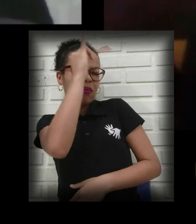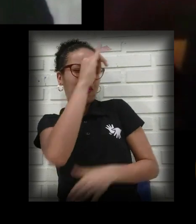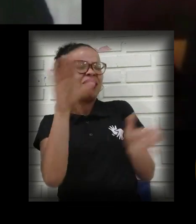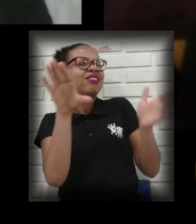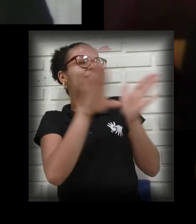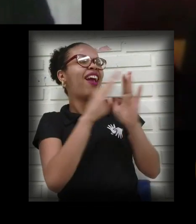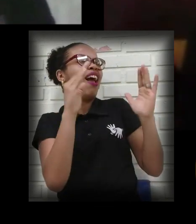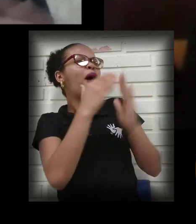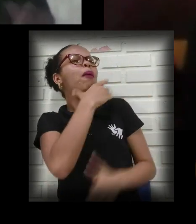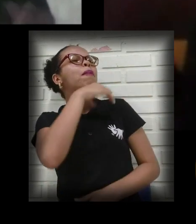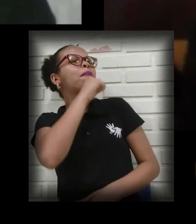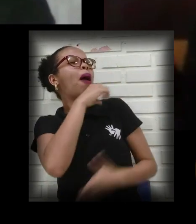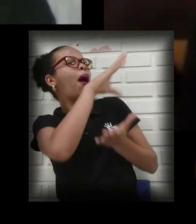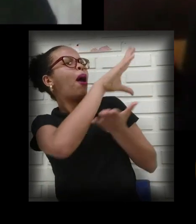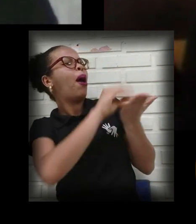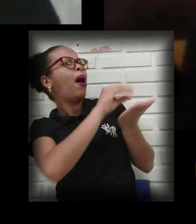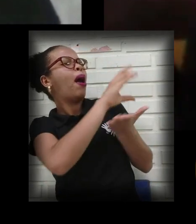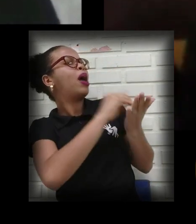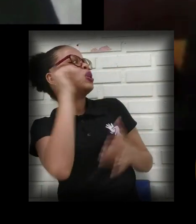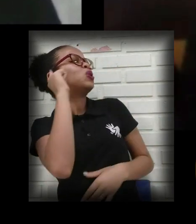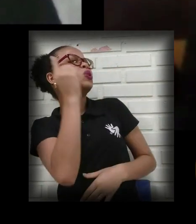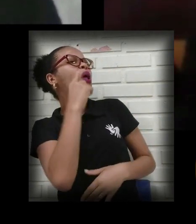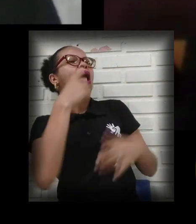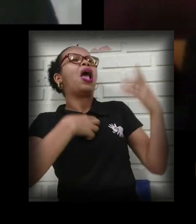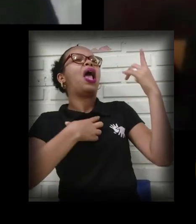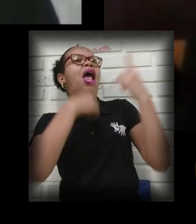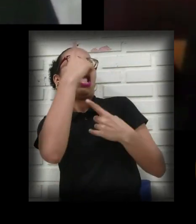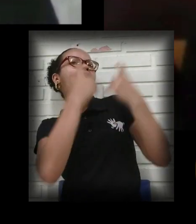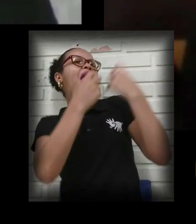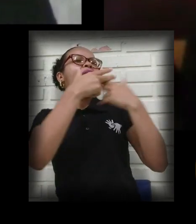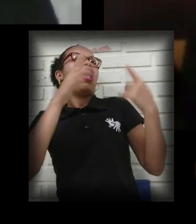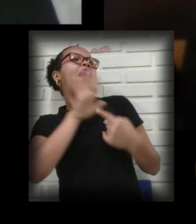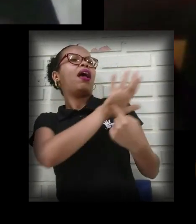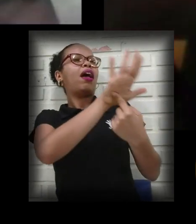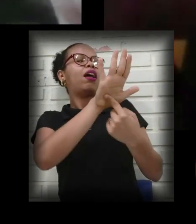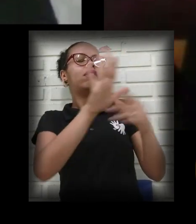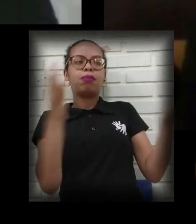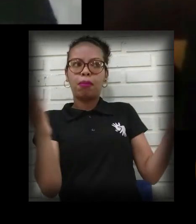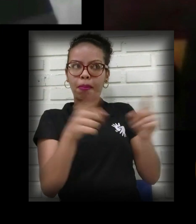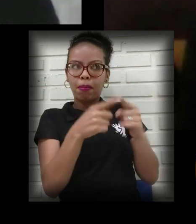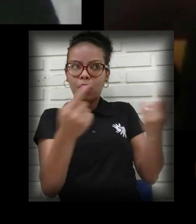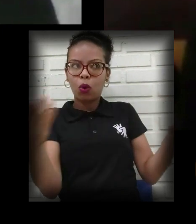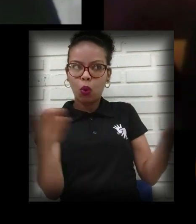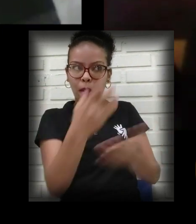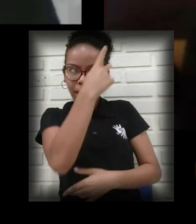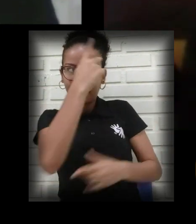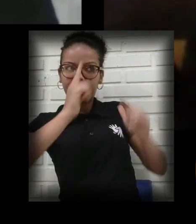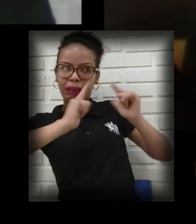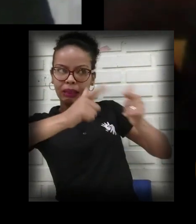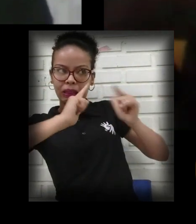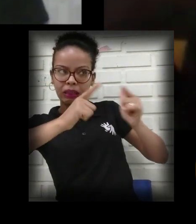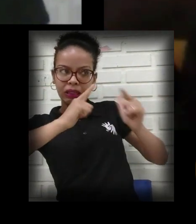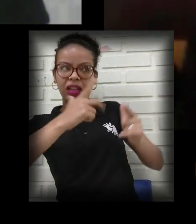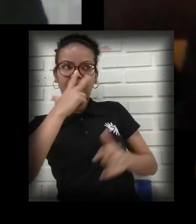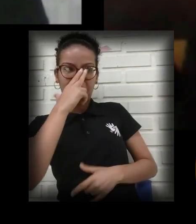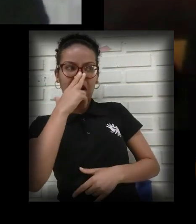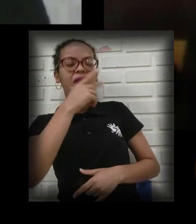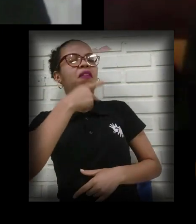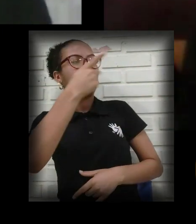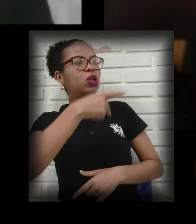casa, ficava até imitando como é que os surdos agiam dentro da sala de aula, mas hoje em dia eu não suporto ver uma pessoa imitando surdo perto de mim, que eu acho que só